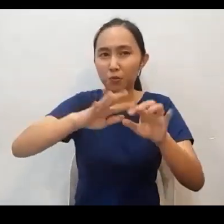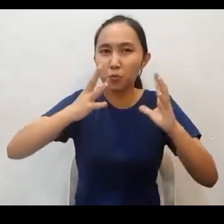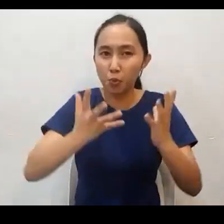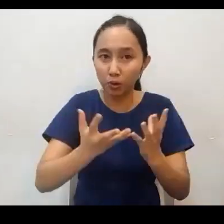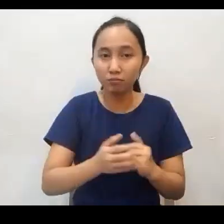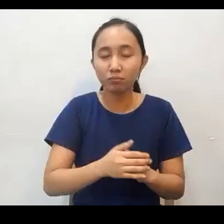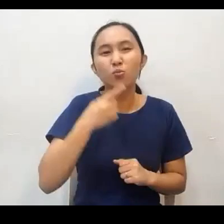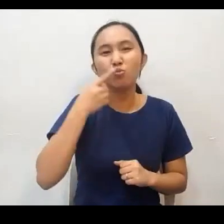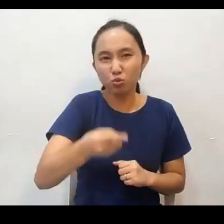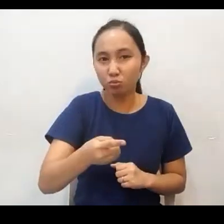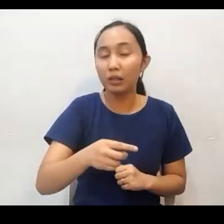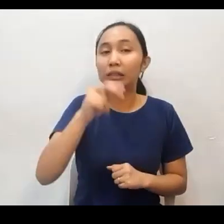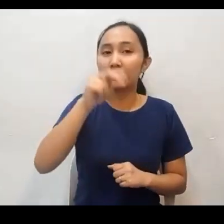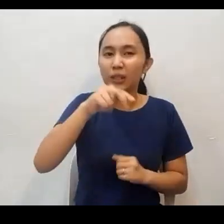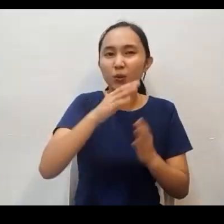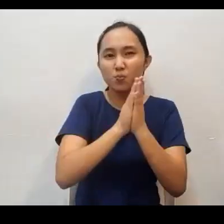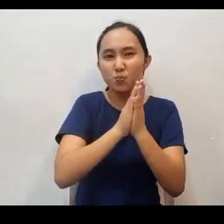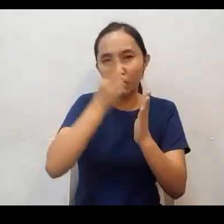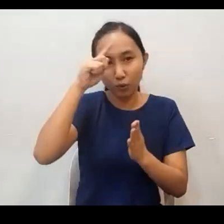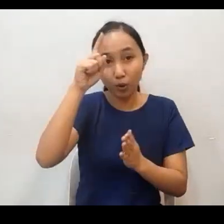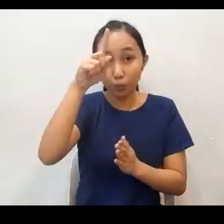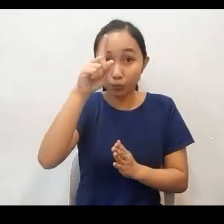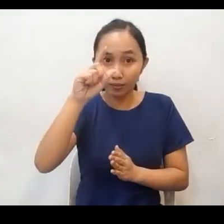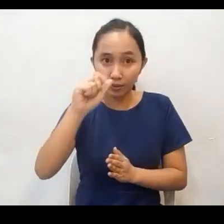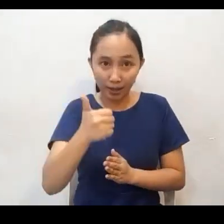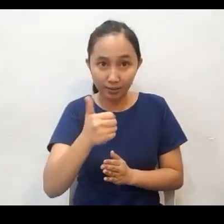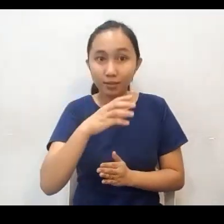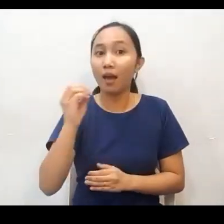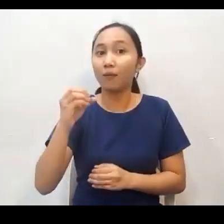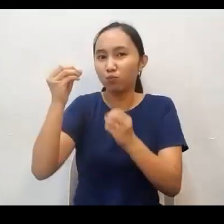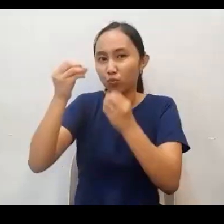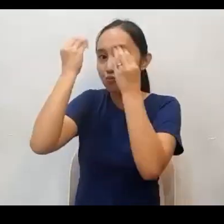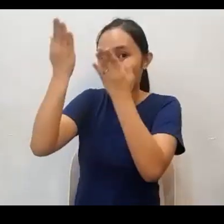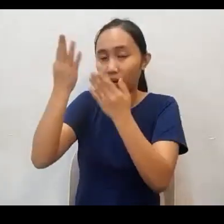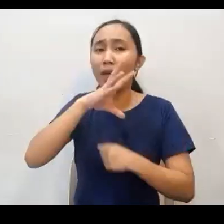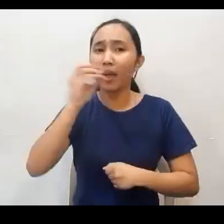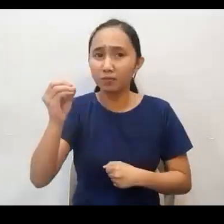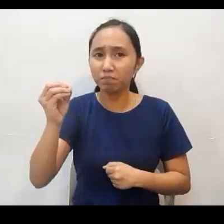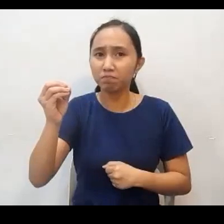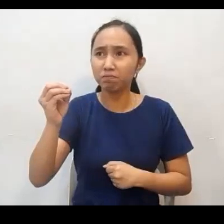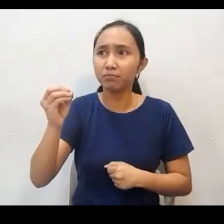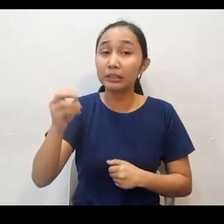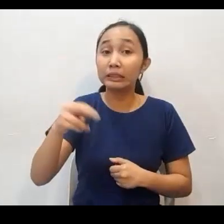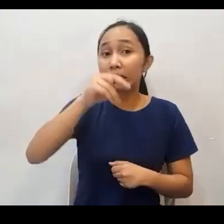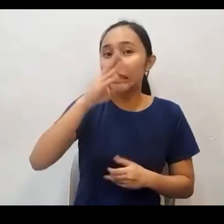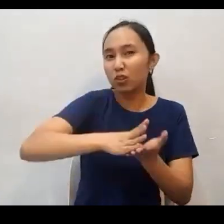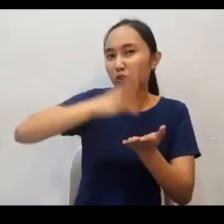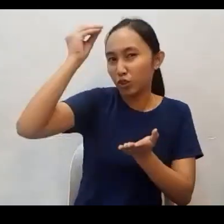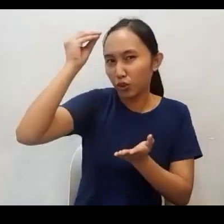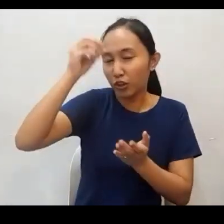pray for the tithes and offering and you have to learn how to use your money for the gospel Kaya nga